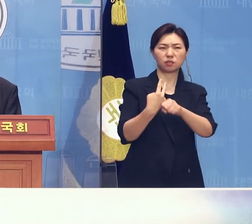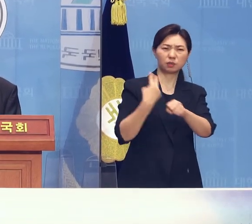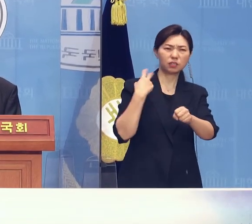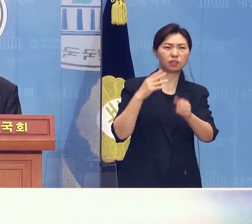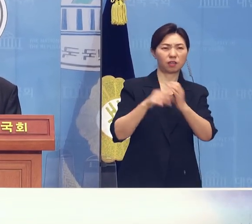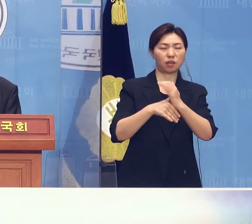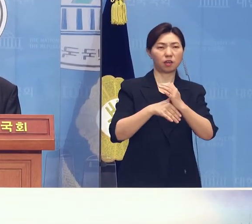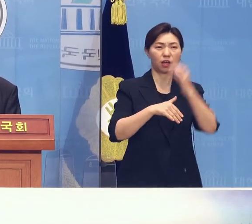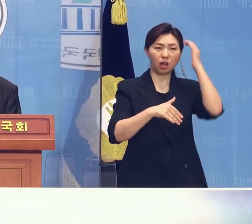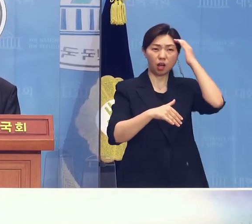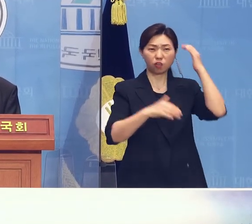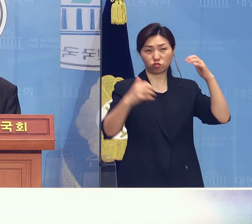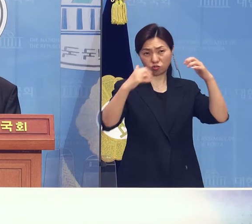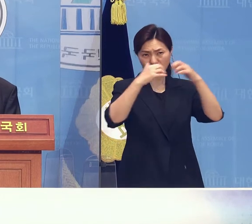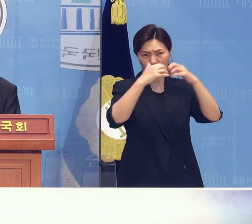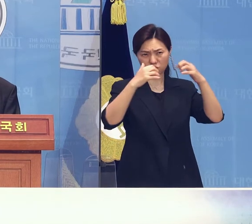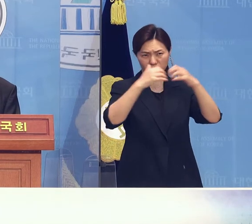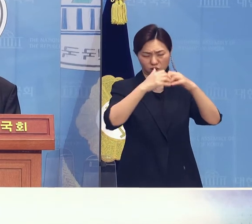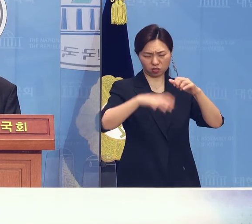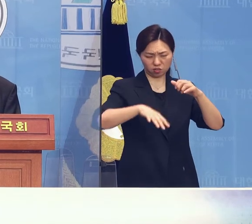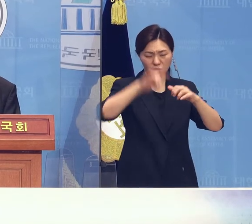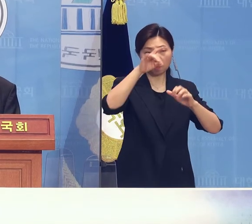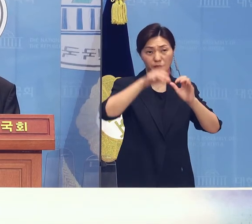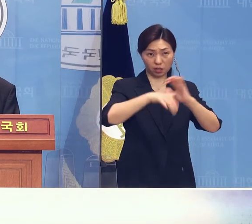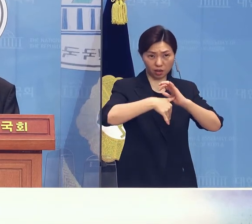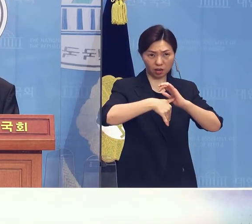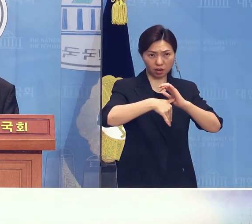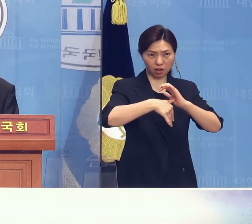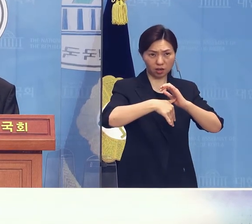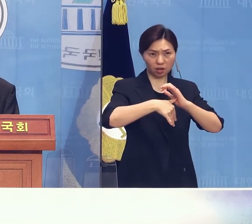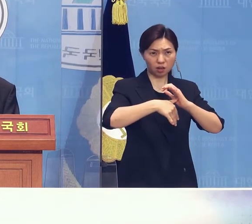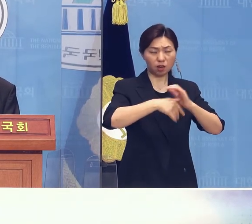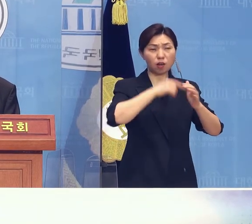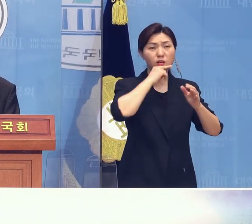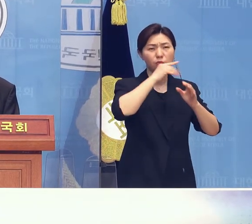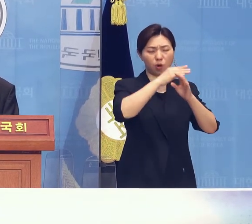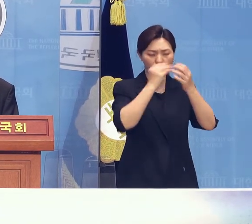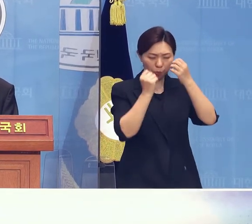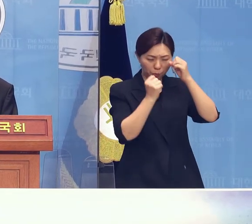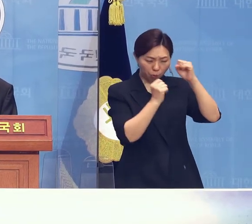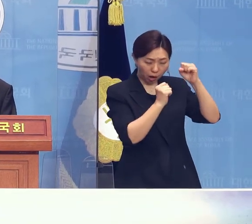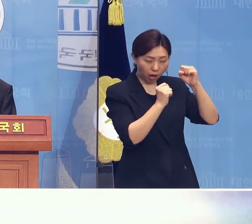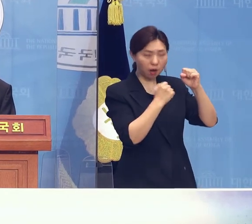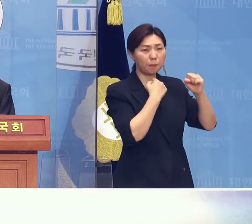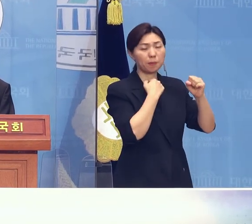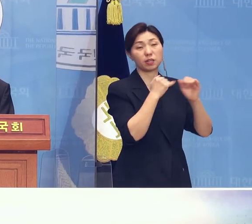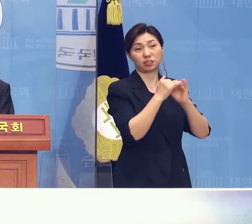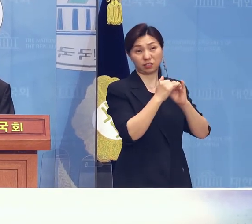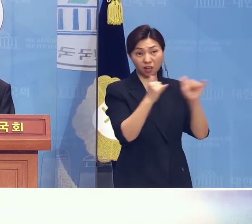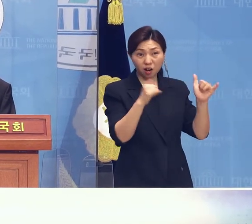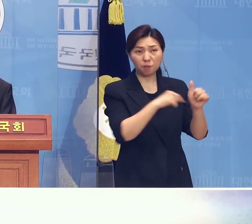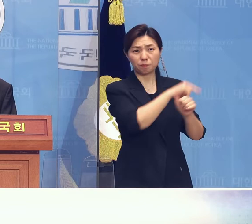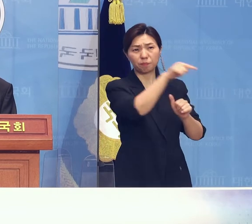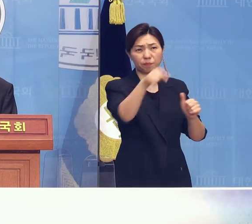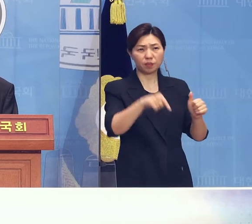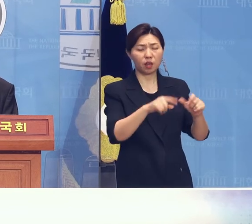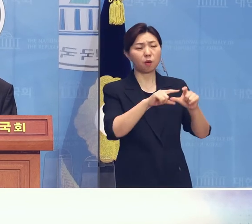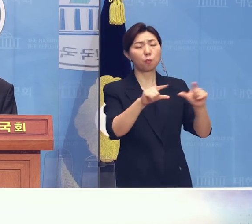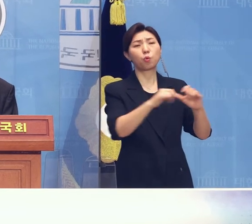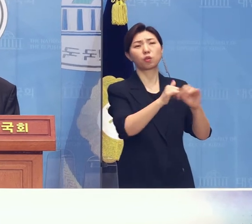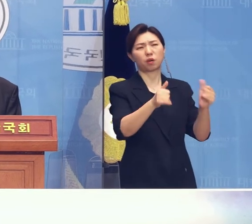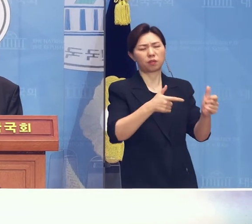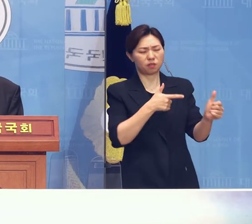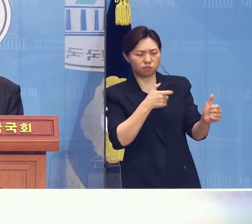전선을 통과하는 피난민에게도 총기 사건을